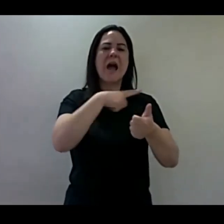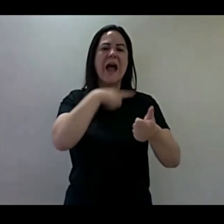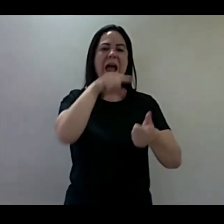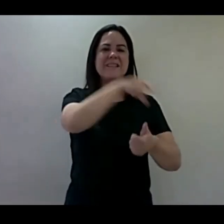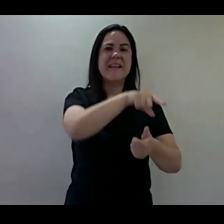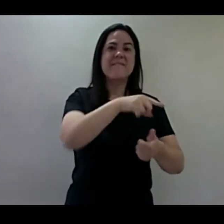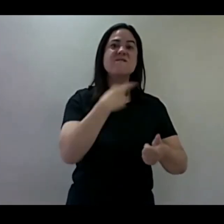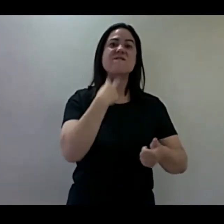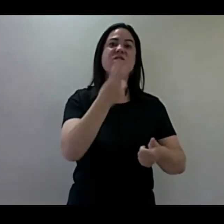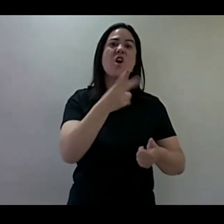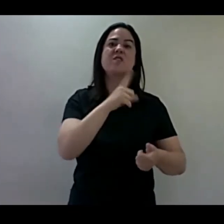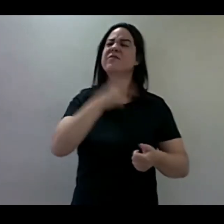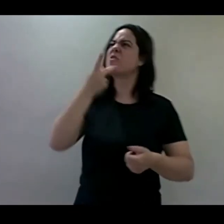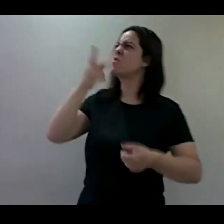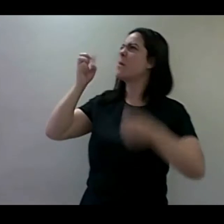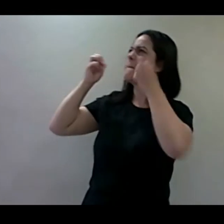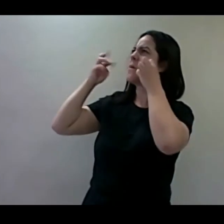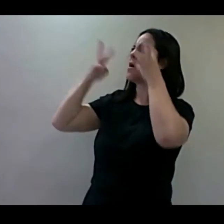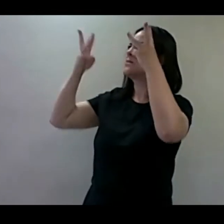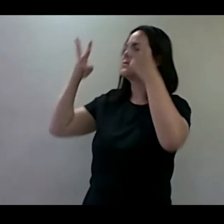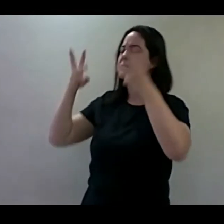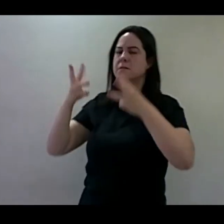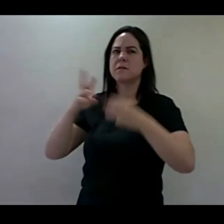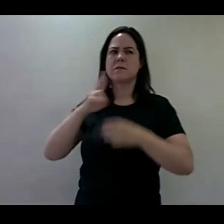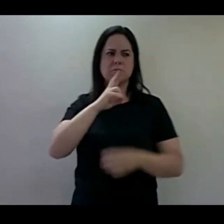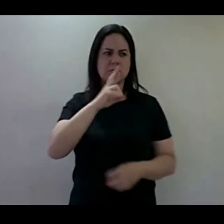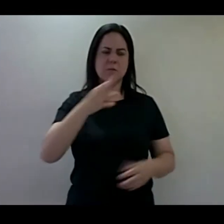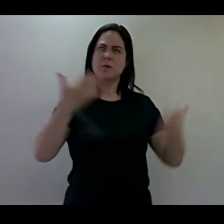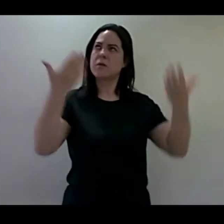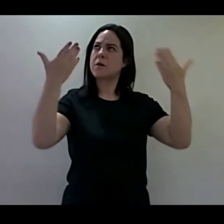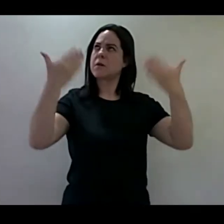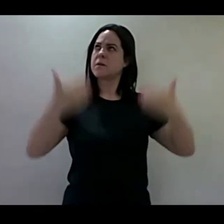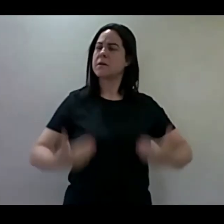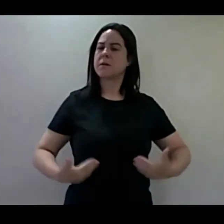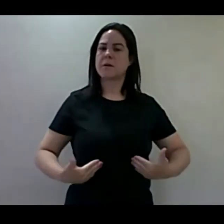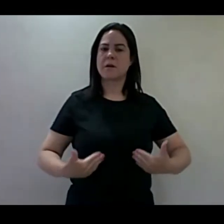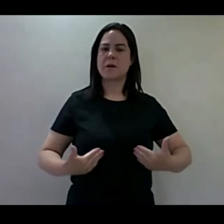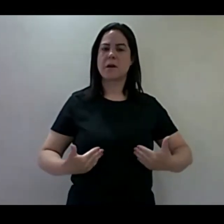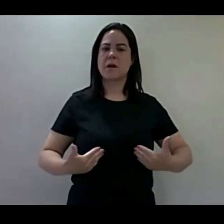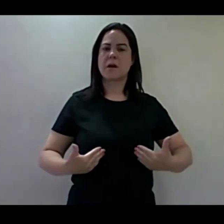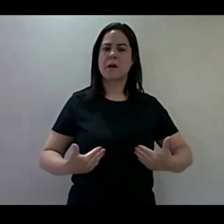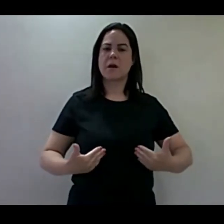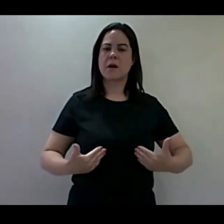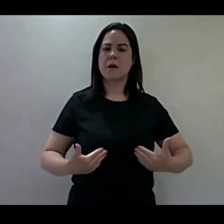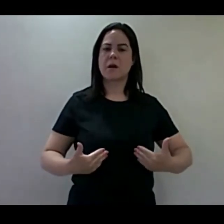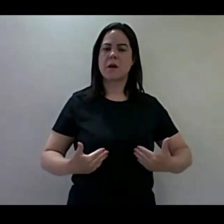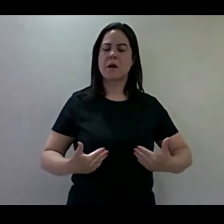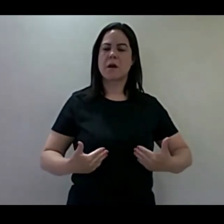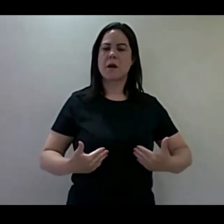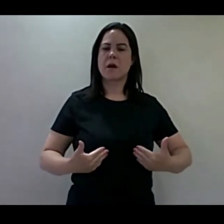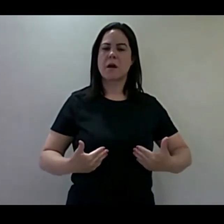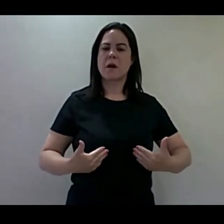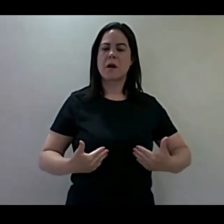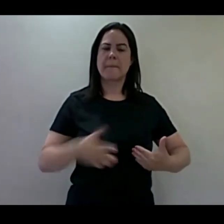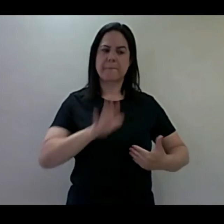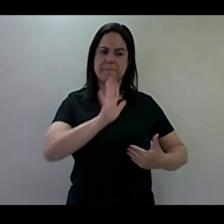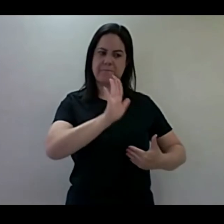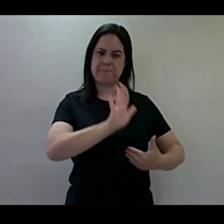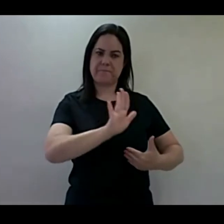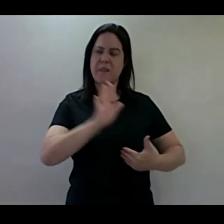e ele respondeu, eis-me aqui. Então disse Deus, não se aproxime, tire as sandálias dos pés, pois o lugar em que você